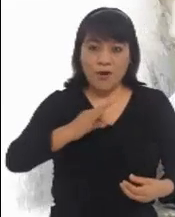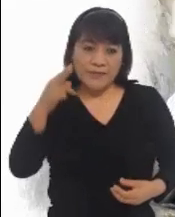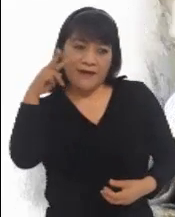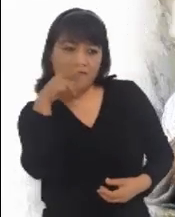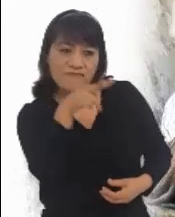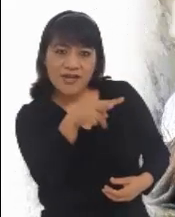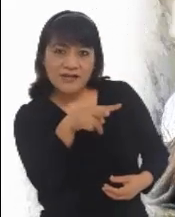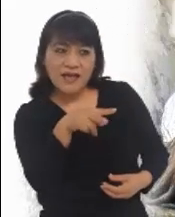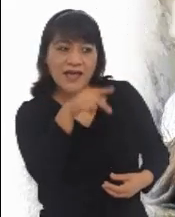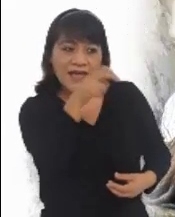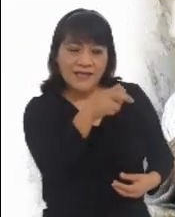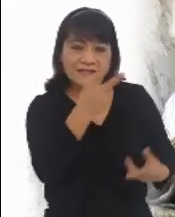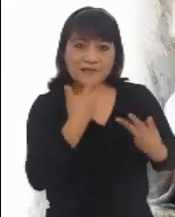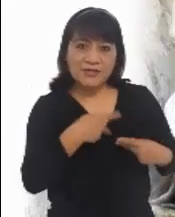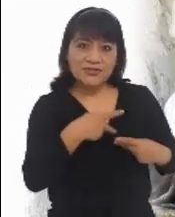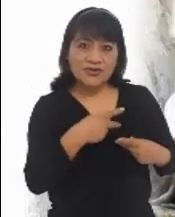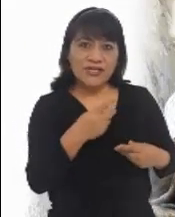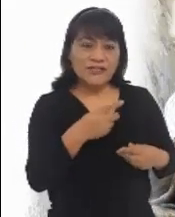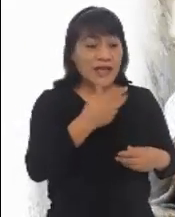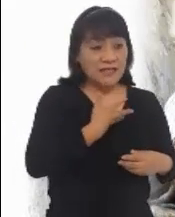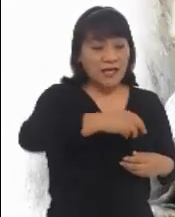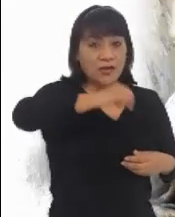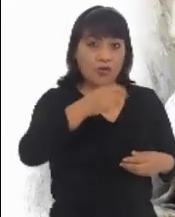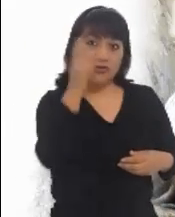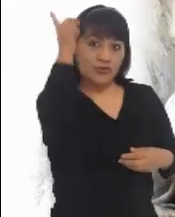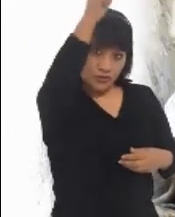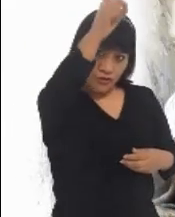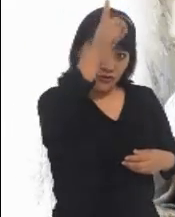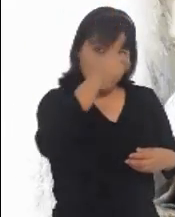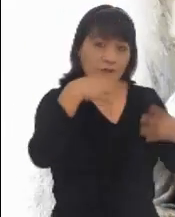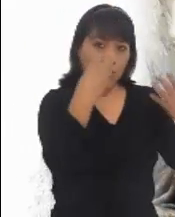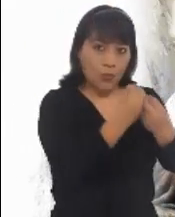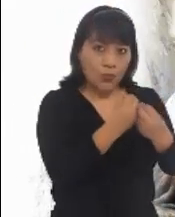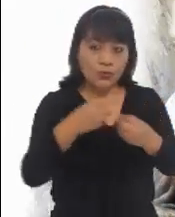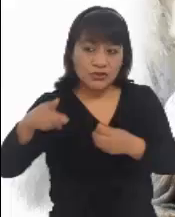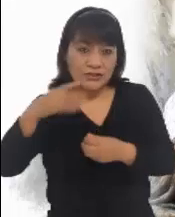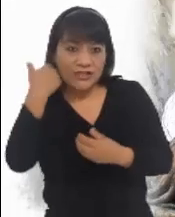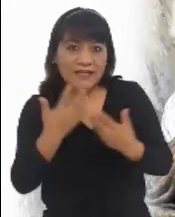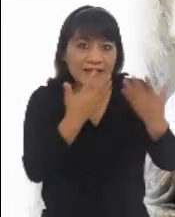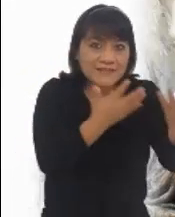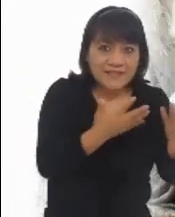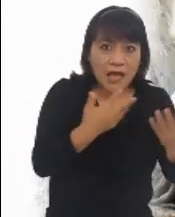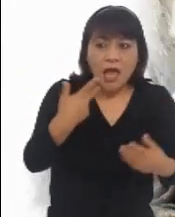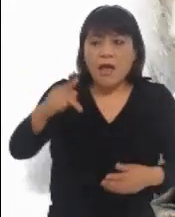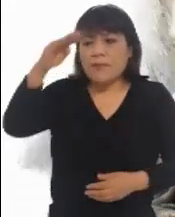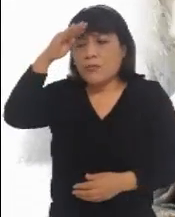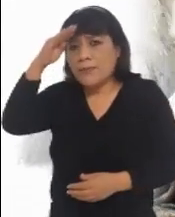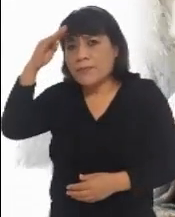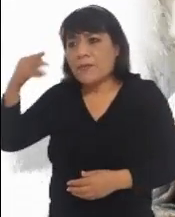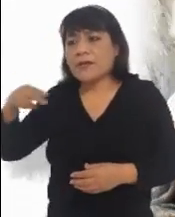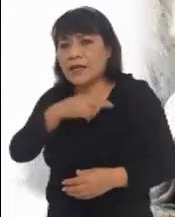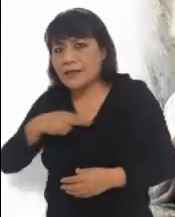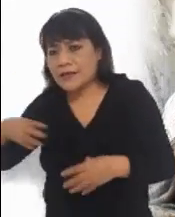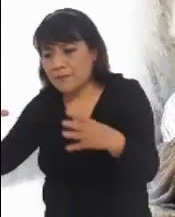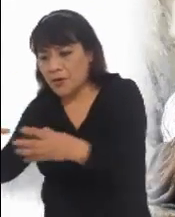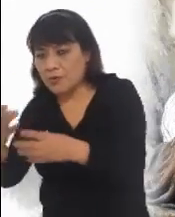construidos por manos de hombre. Conservar la unidad del pueblo cuando está tan frágil, suscitar el amor